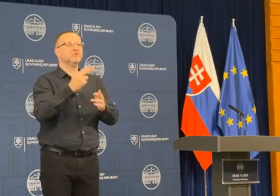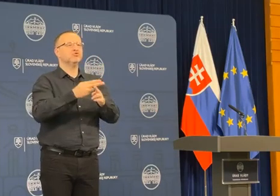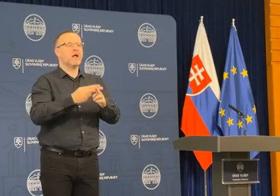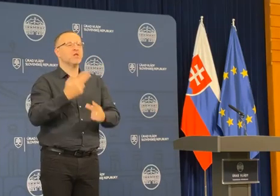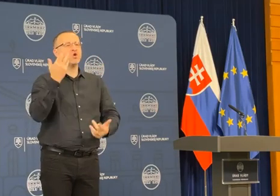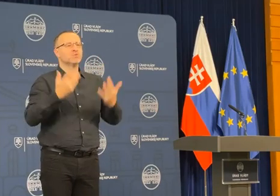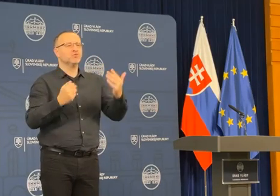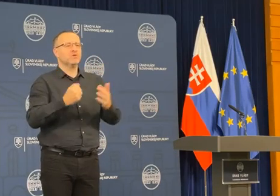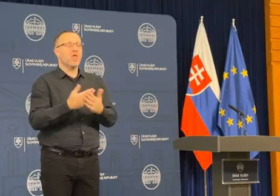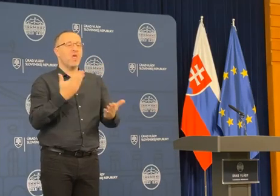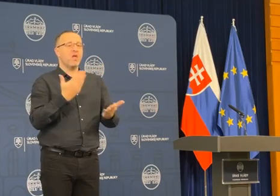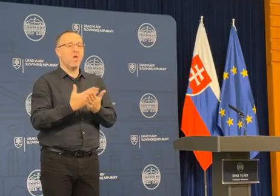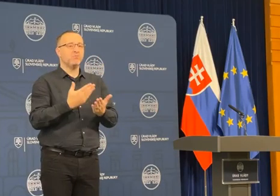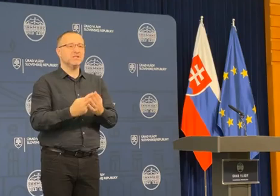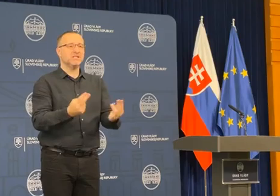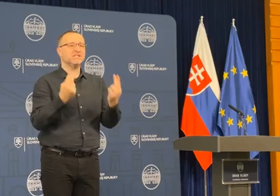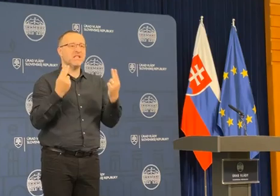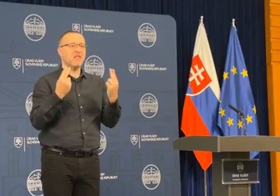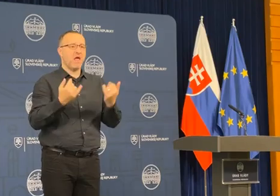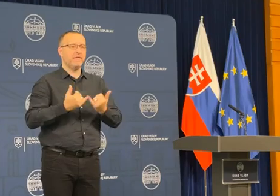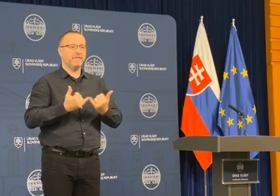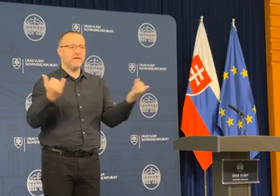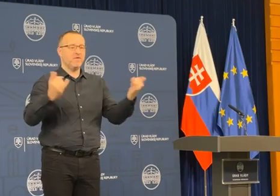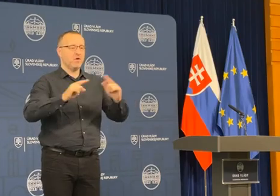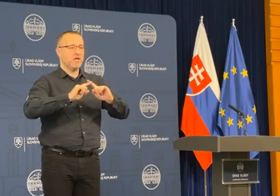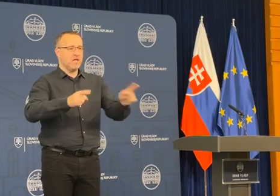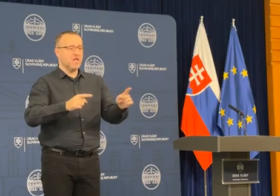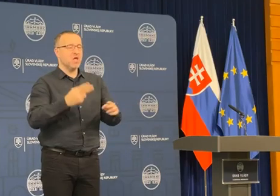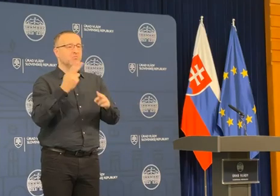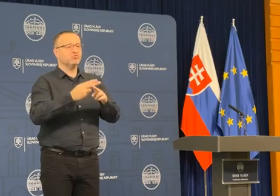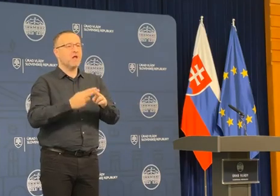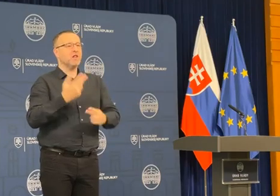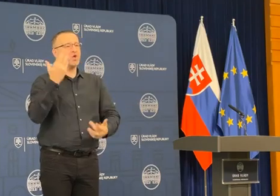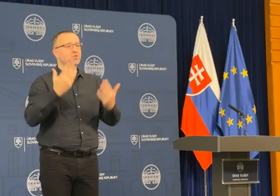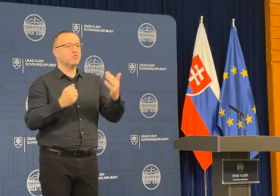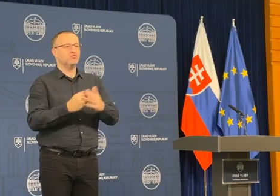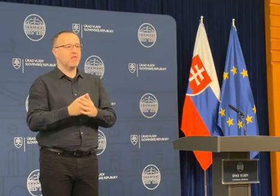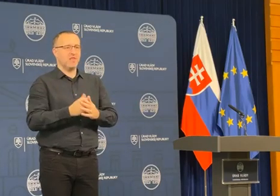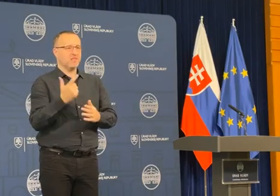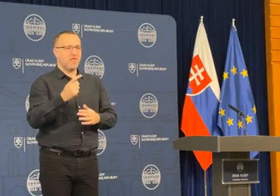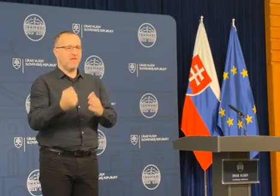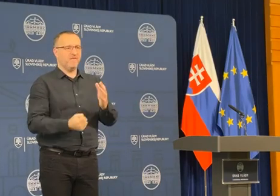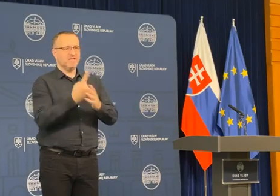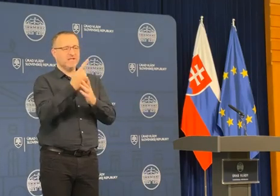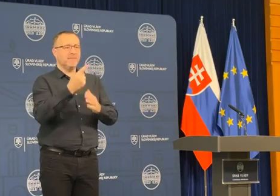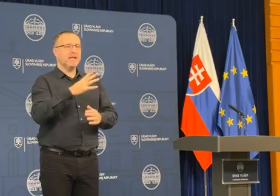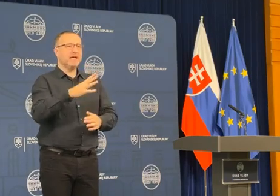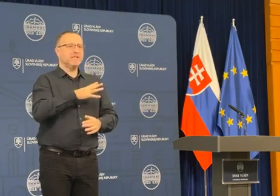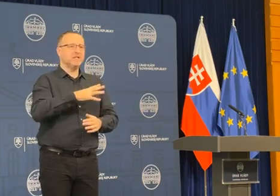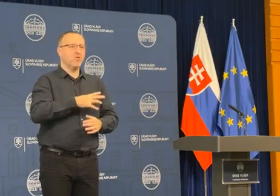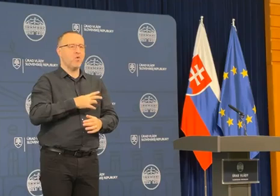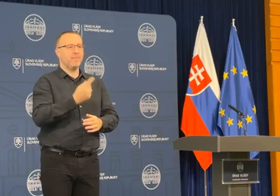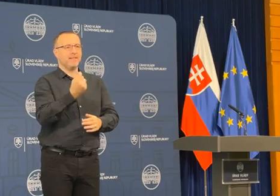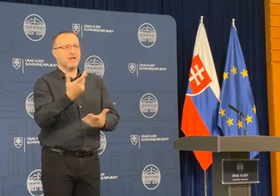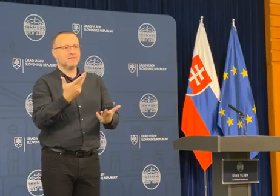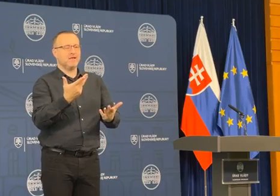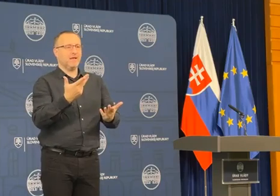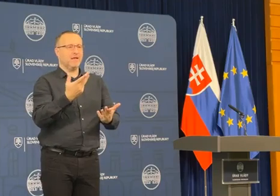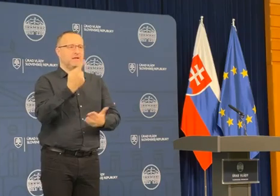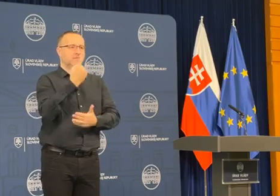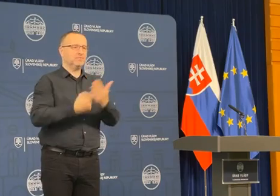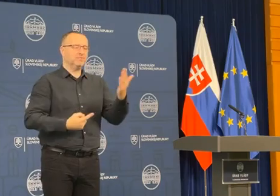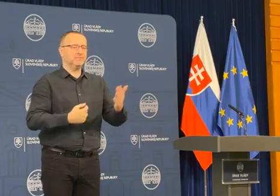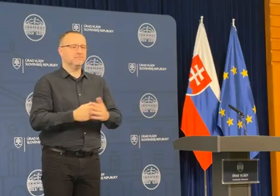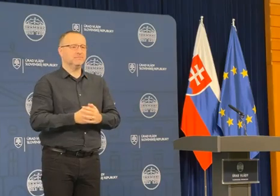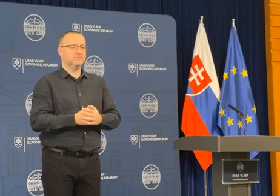naozaj, ak by tam sa tie ceny vyvíjali inak, tak v podstate z pohľadu štátneho rozpočtu nevznikajú tam potom nejaké riziky, ak sa tu zastropujú na ten ďalší rok. Tak to som